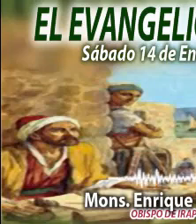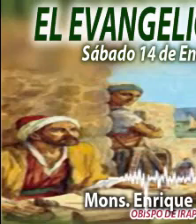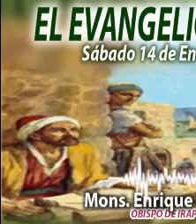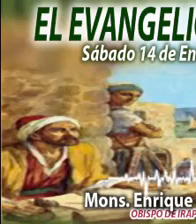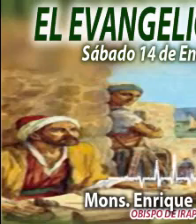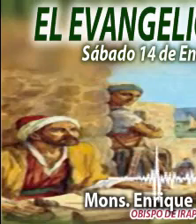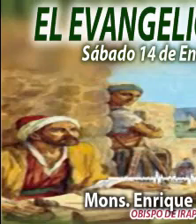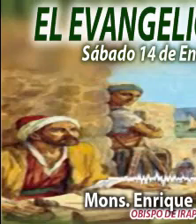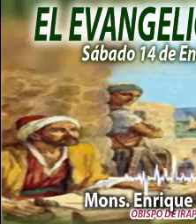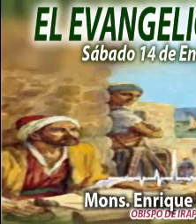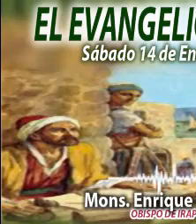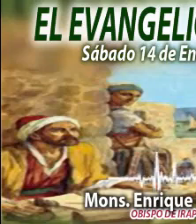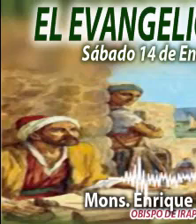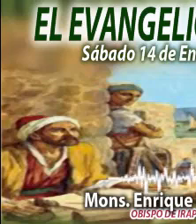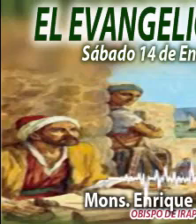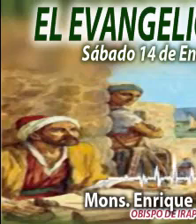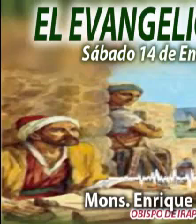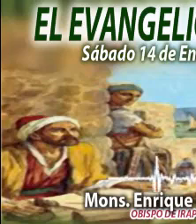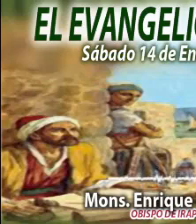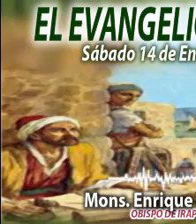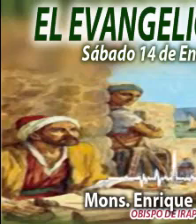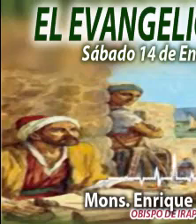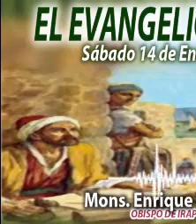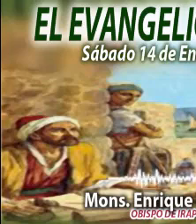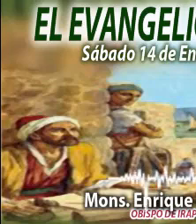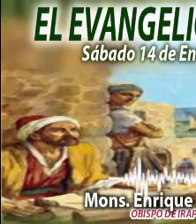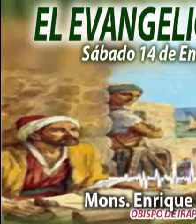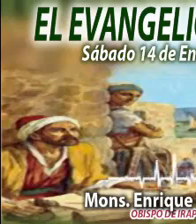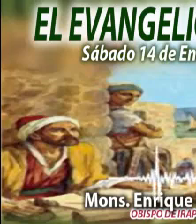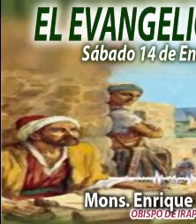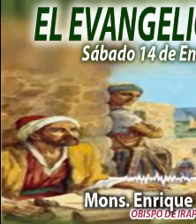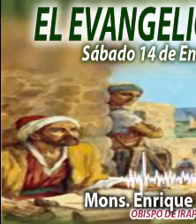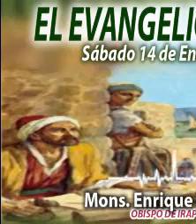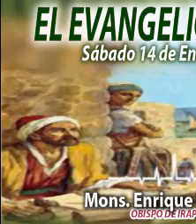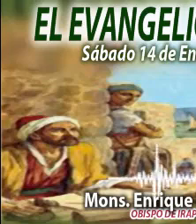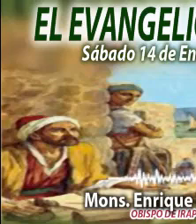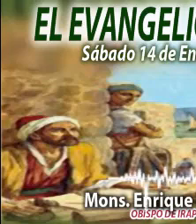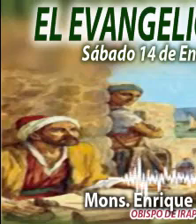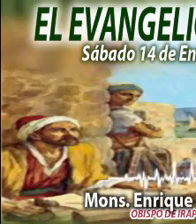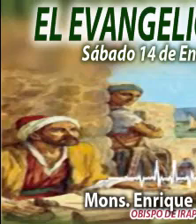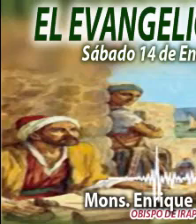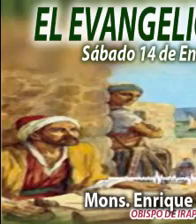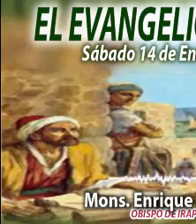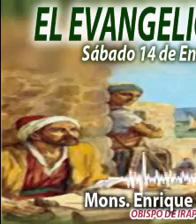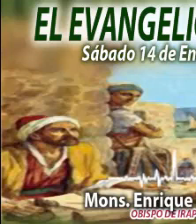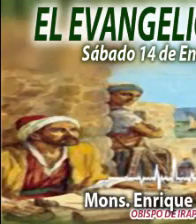Díaz, fortalezcamos nuestra fe. Seamos testigos de Jesús, vivo y resucitado.